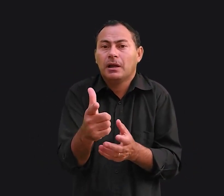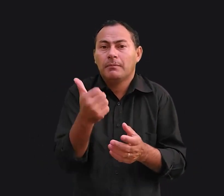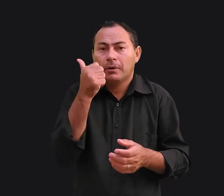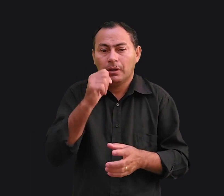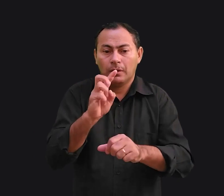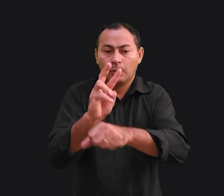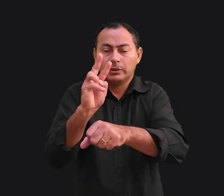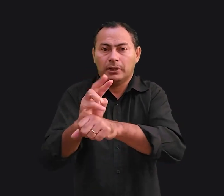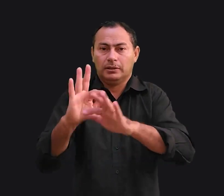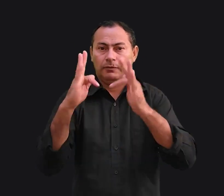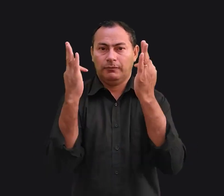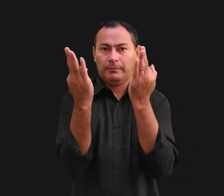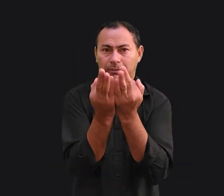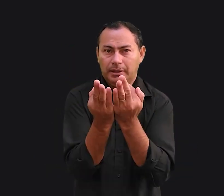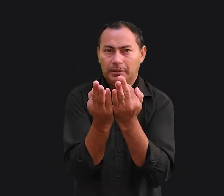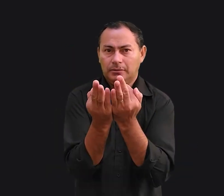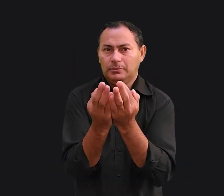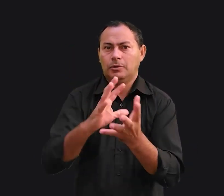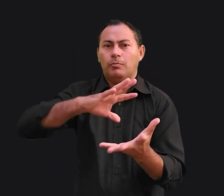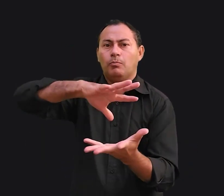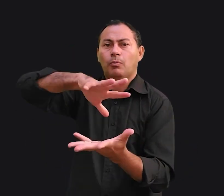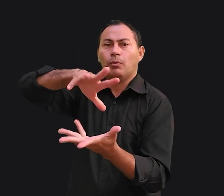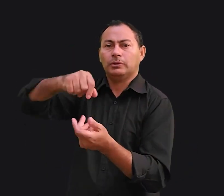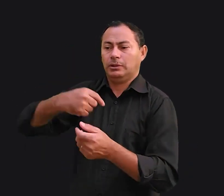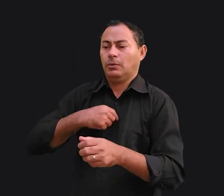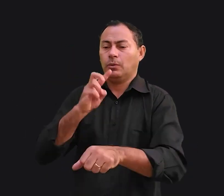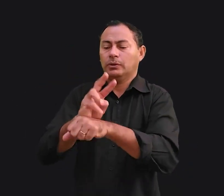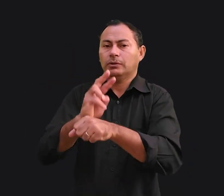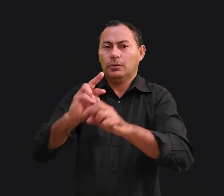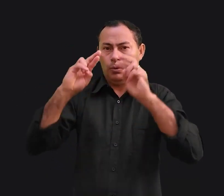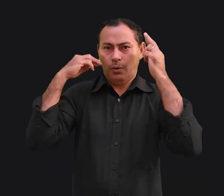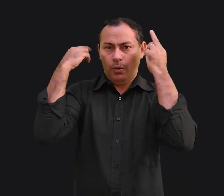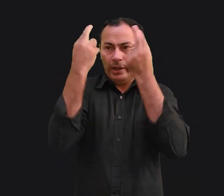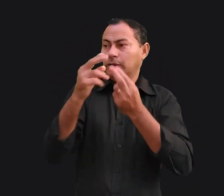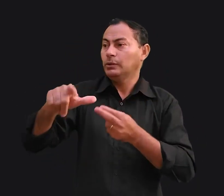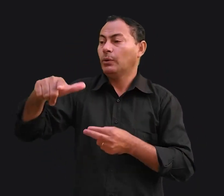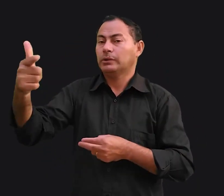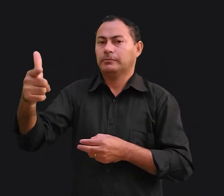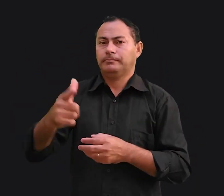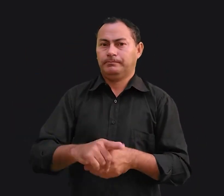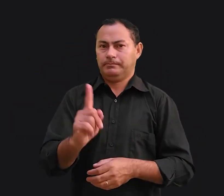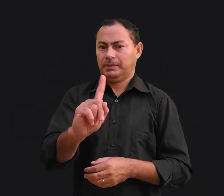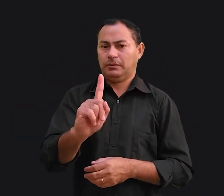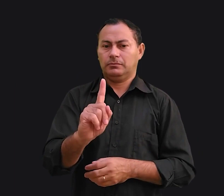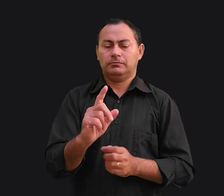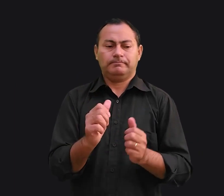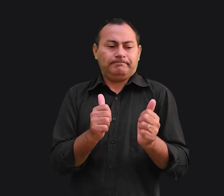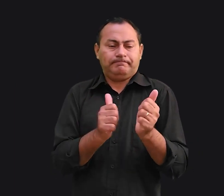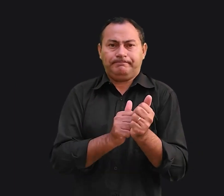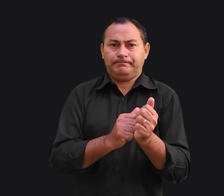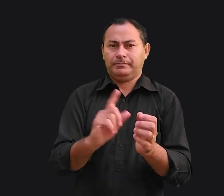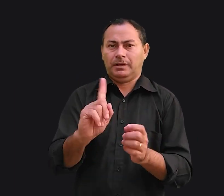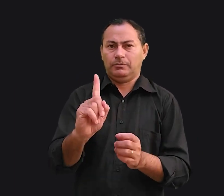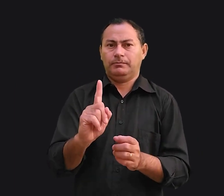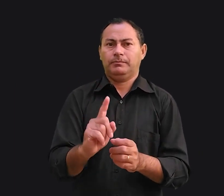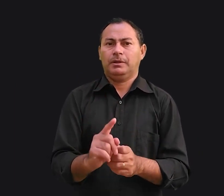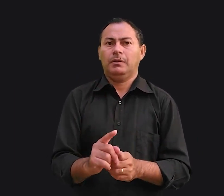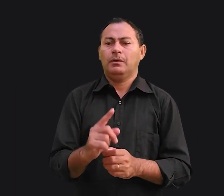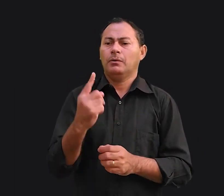estava cuidando da família em um mundo e eu cuidando do reino em outro. E não estávamos nos aproximando. Um pastor